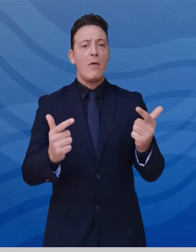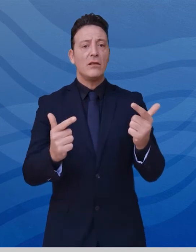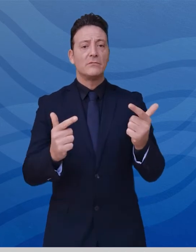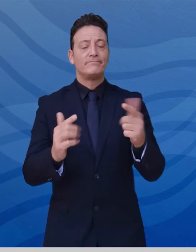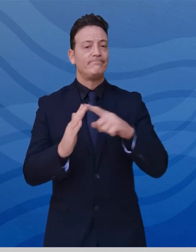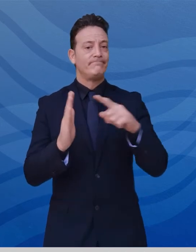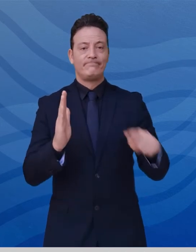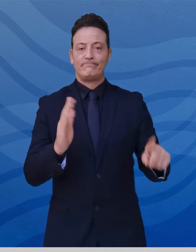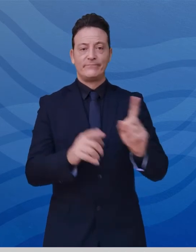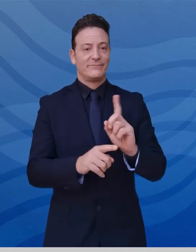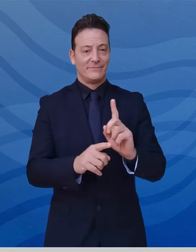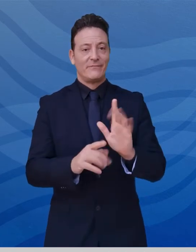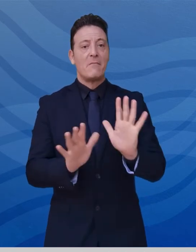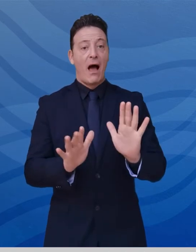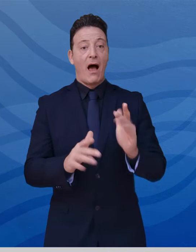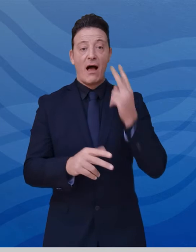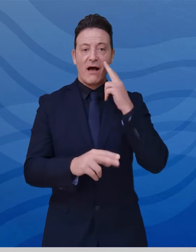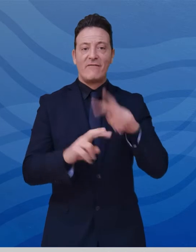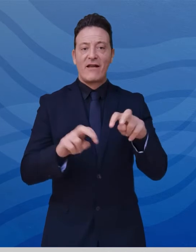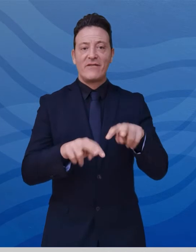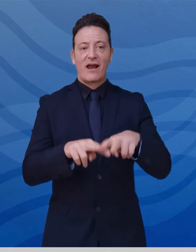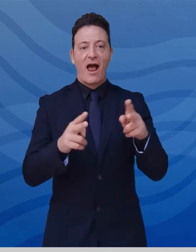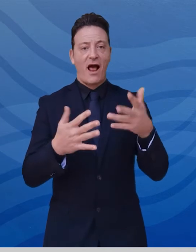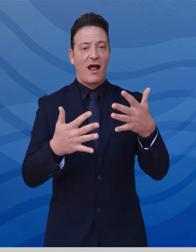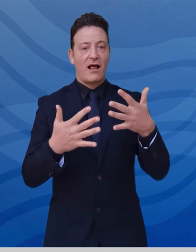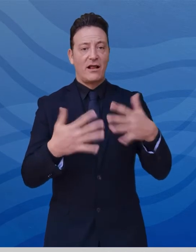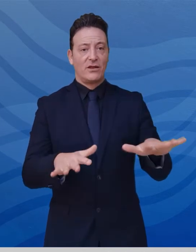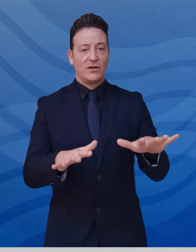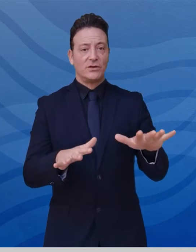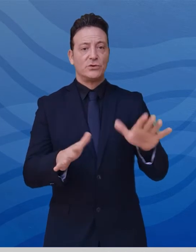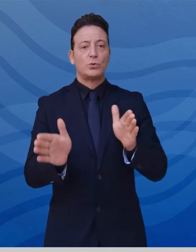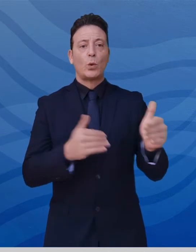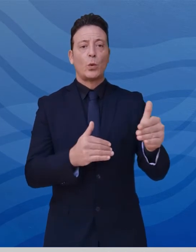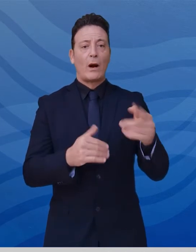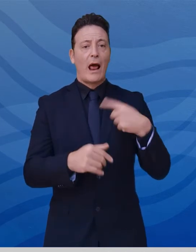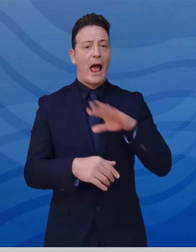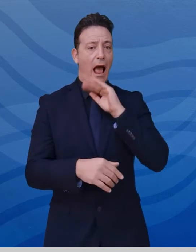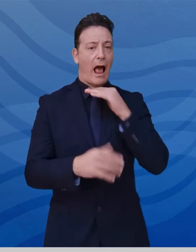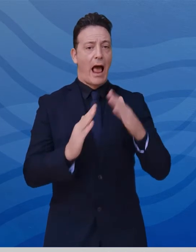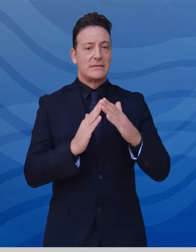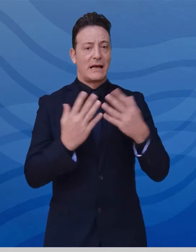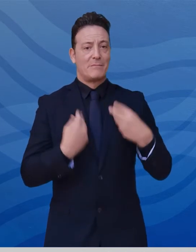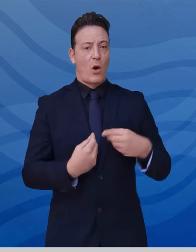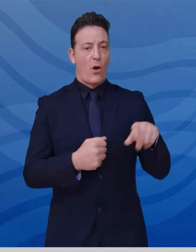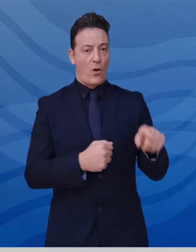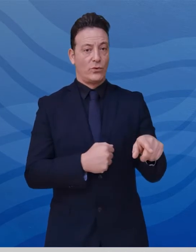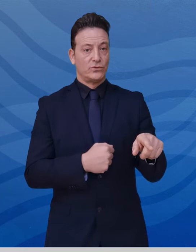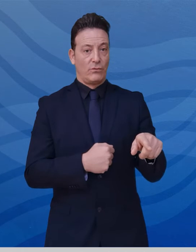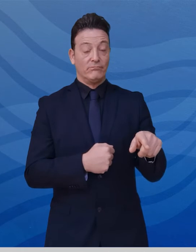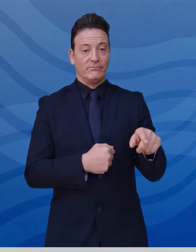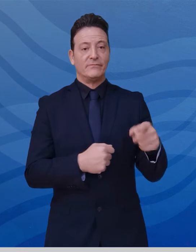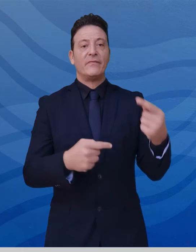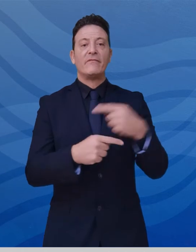gli incrementi numerici che siano verificati nelle strutture residenziali per anziani, mentre